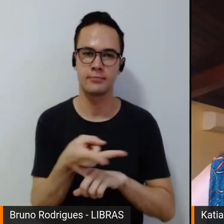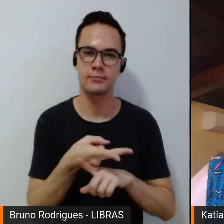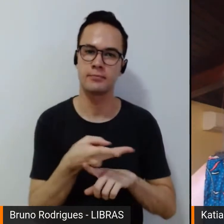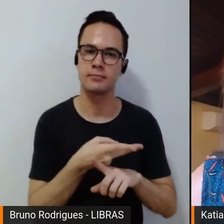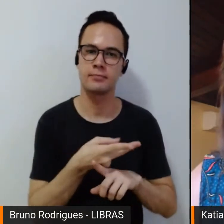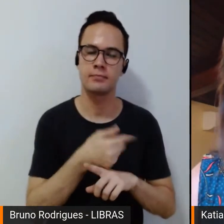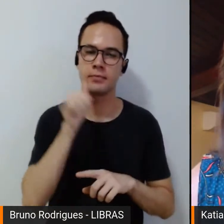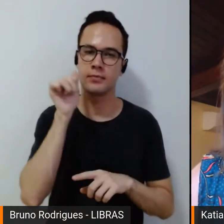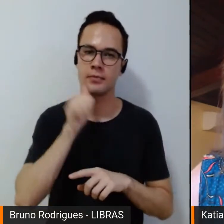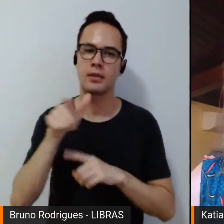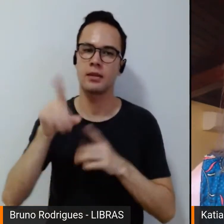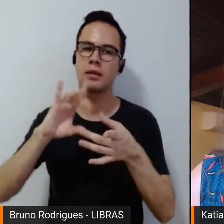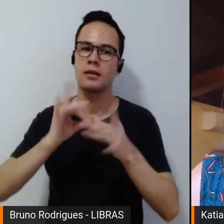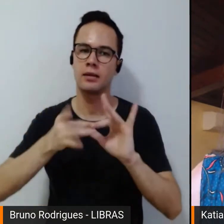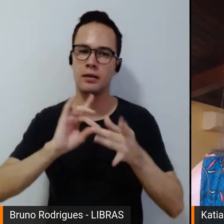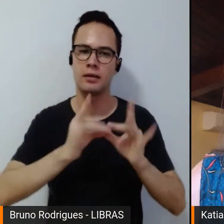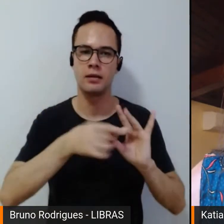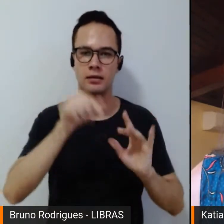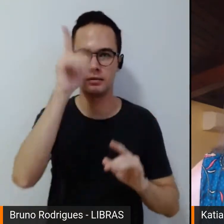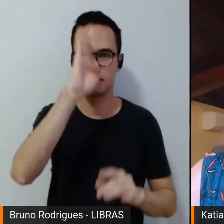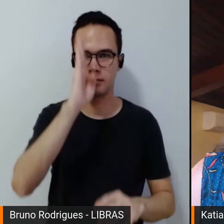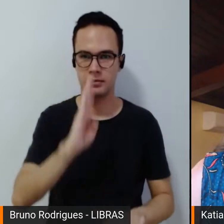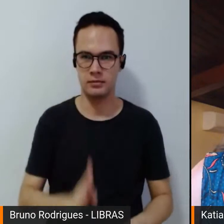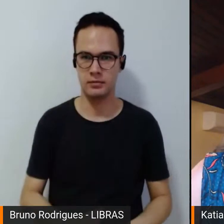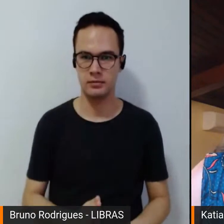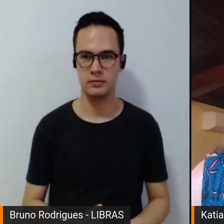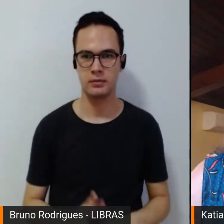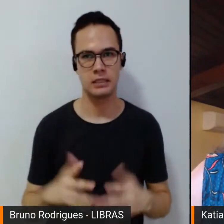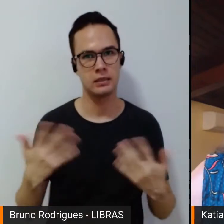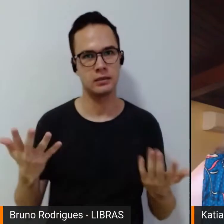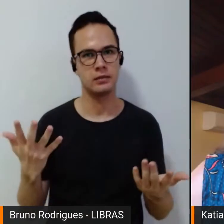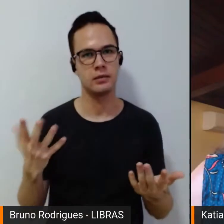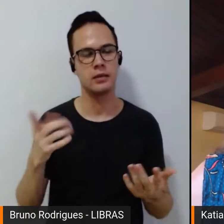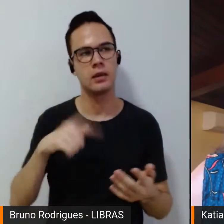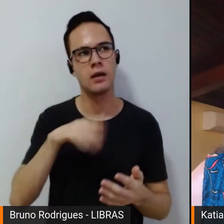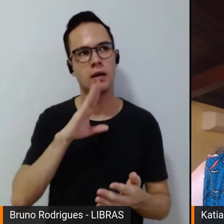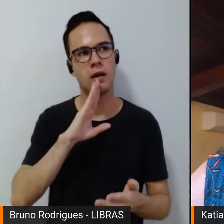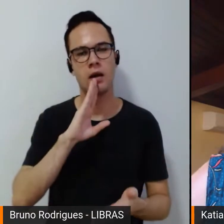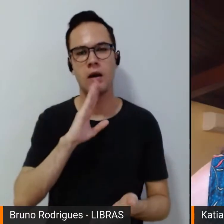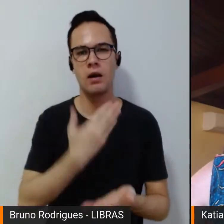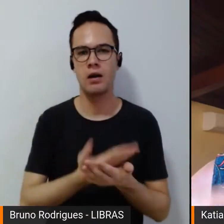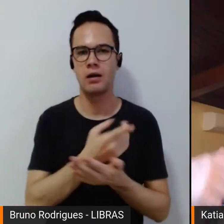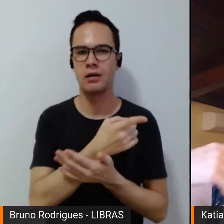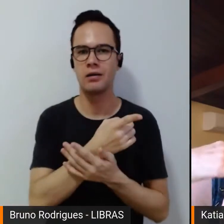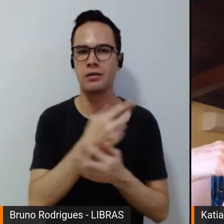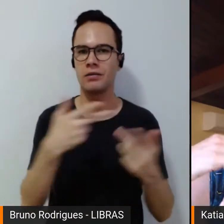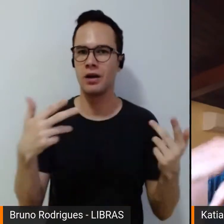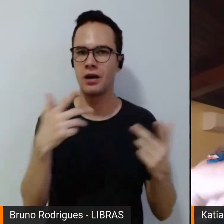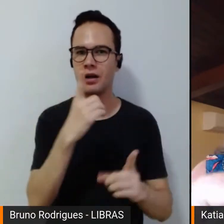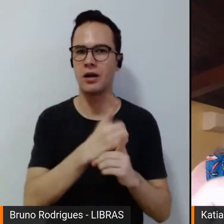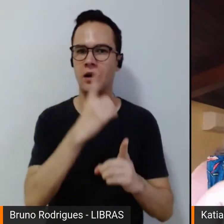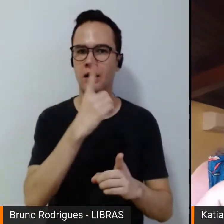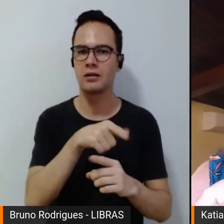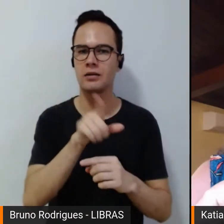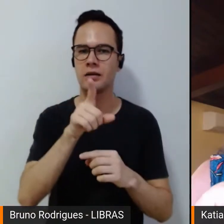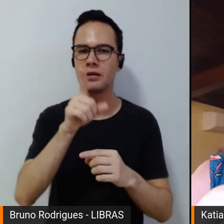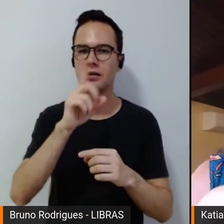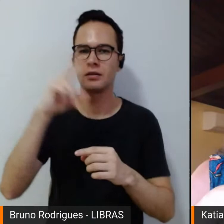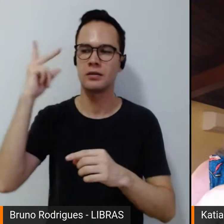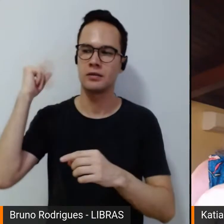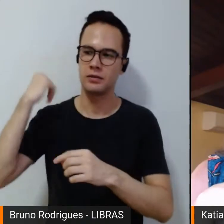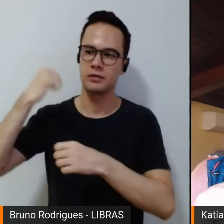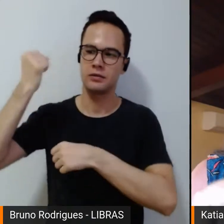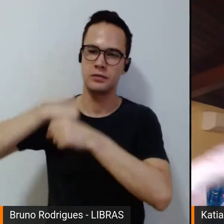mulheres olímpicas brasileiras. E é incrível descobrir essa trajetória que começa, então, em